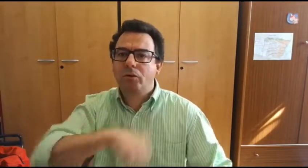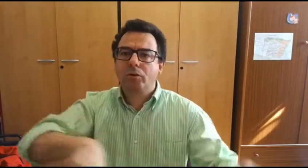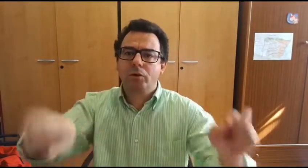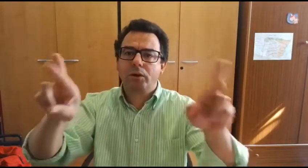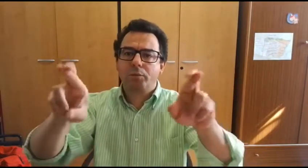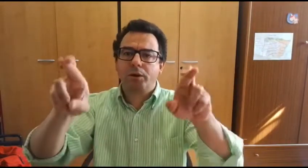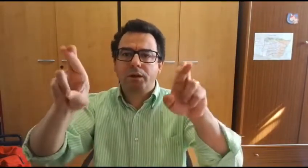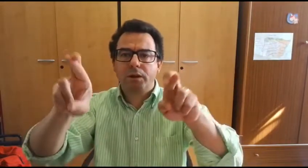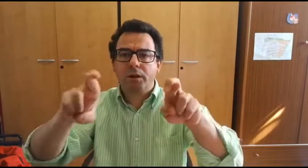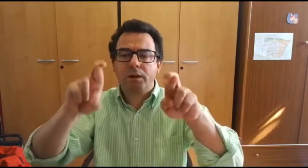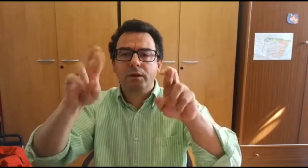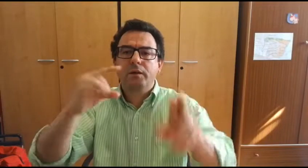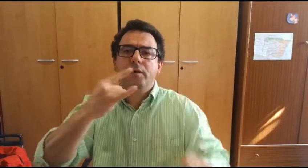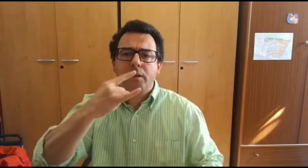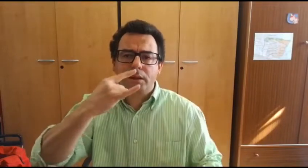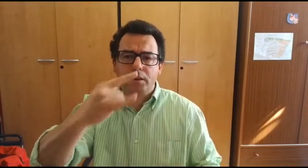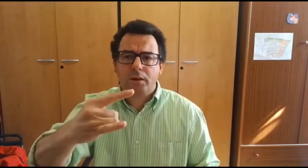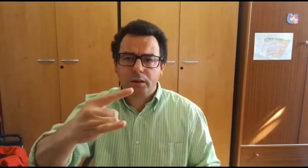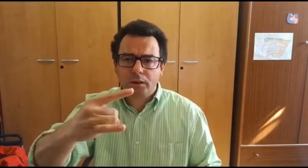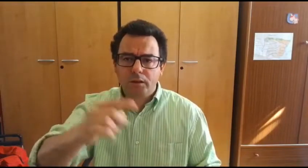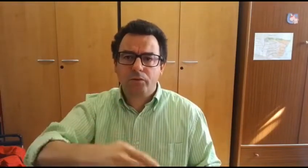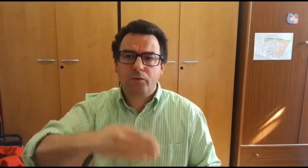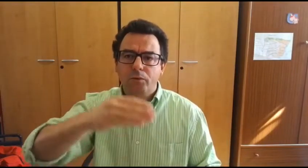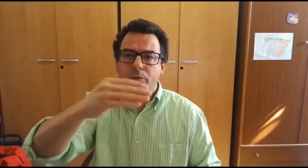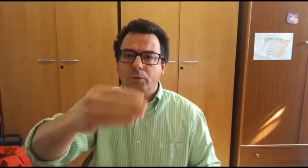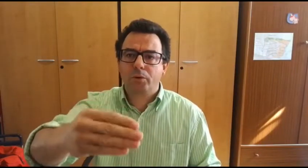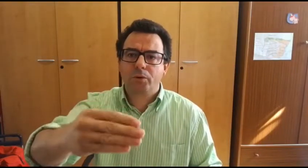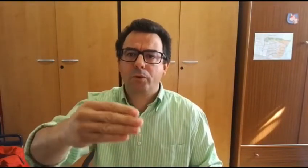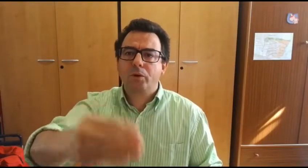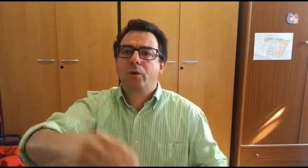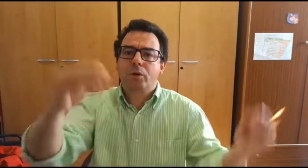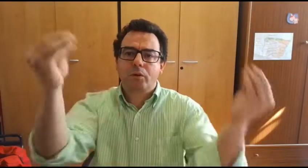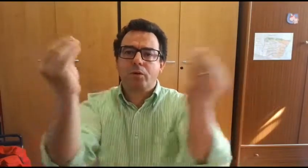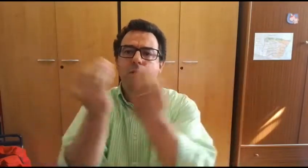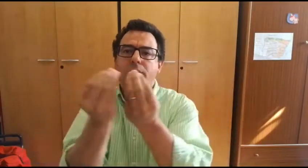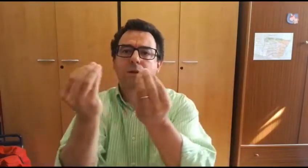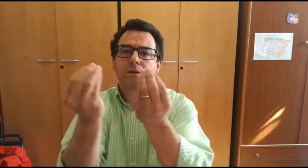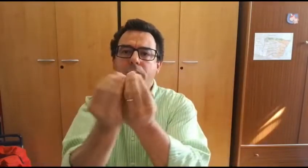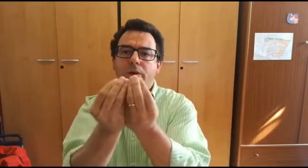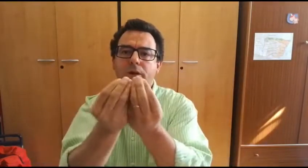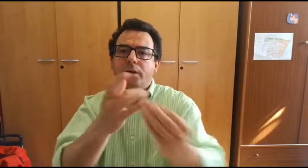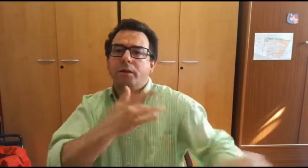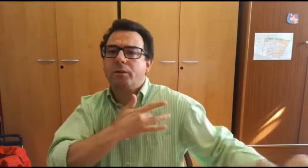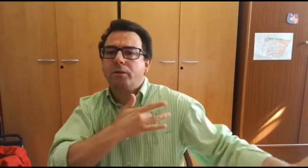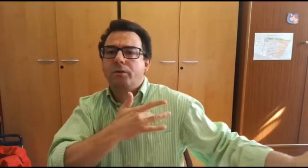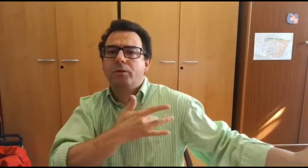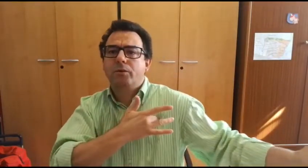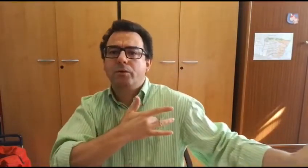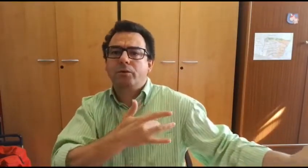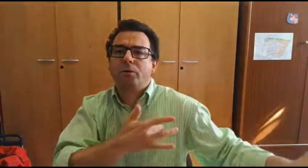color esperanza Tentar al futuro con el corazón